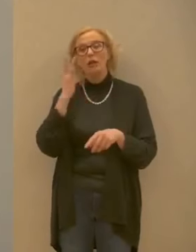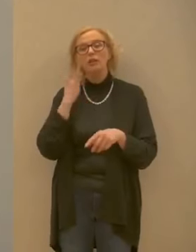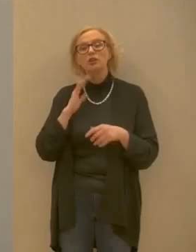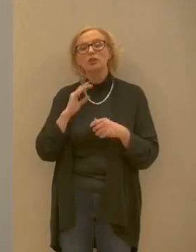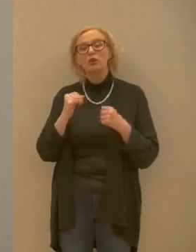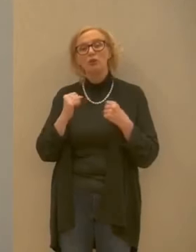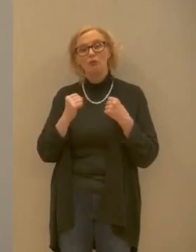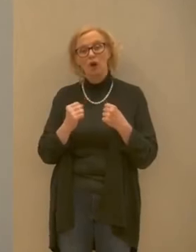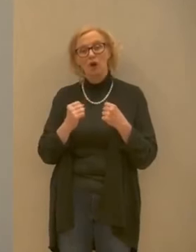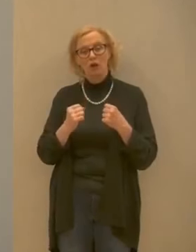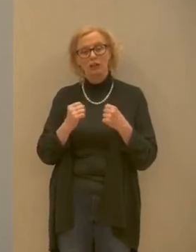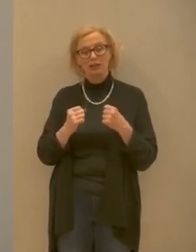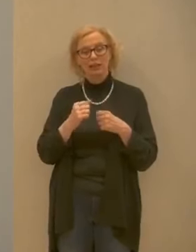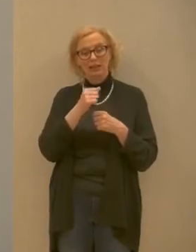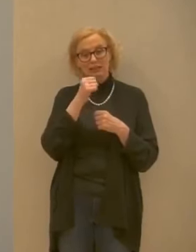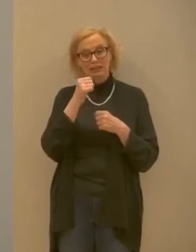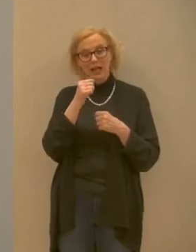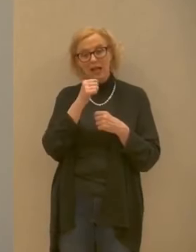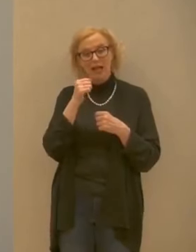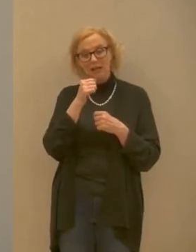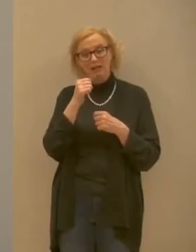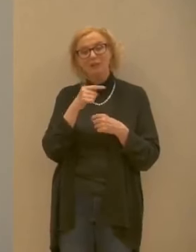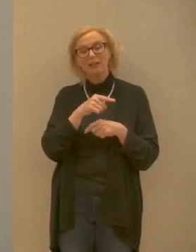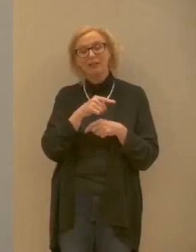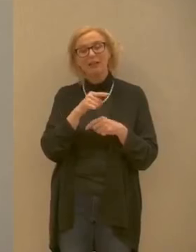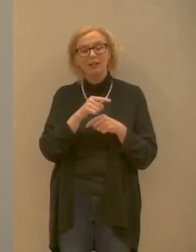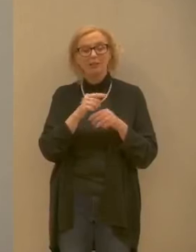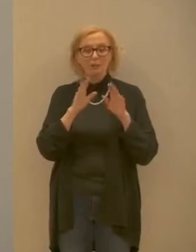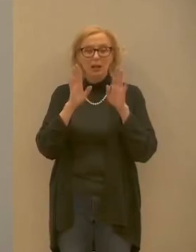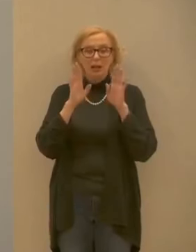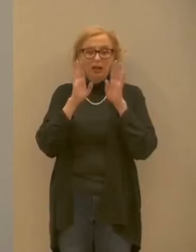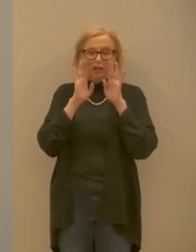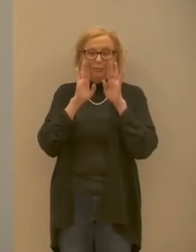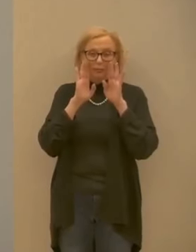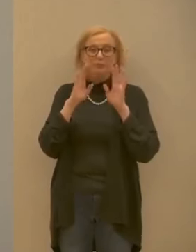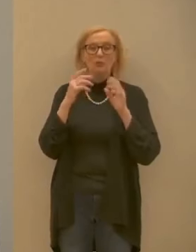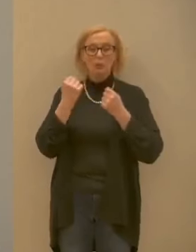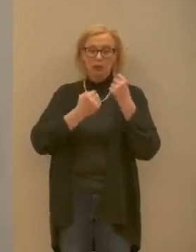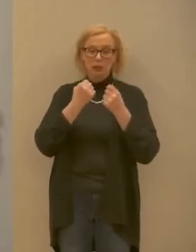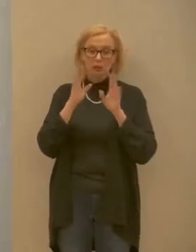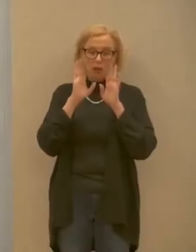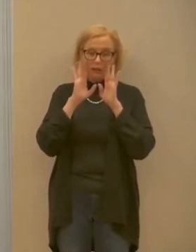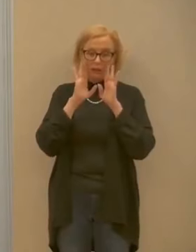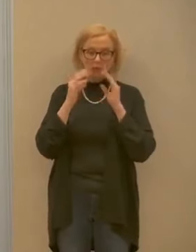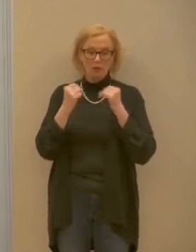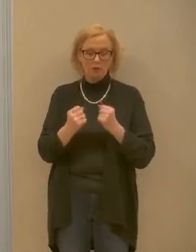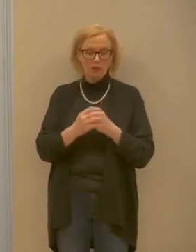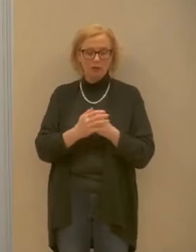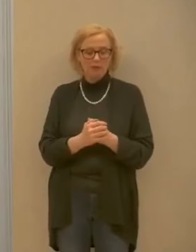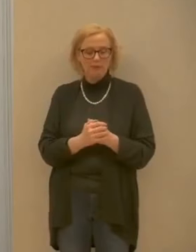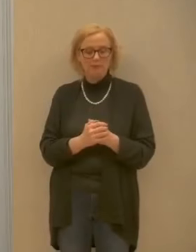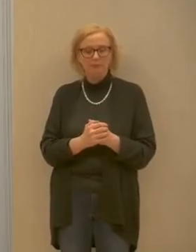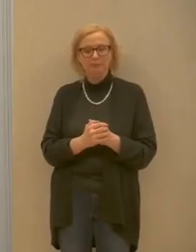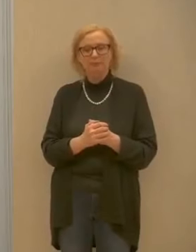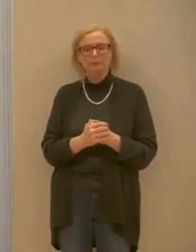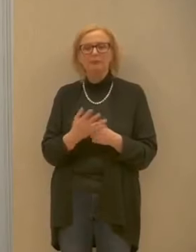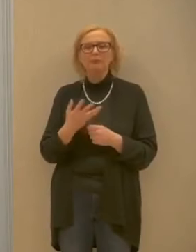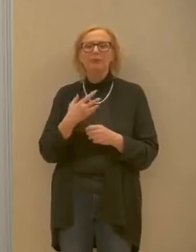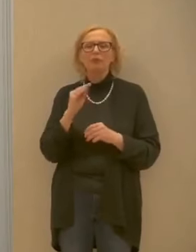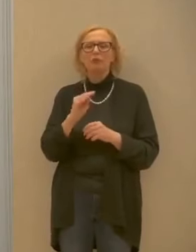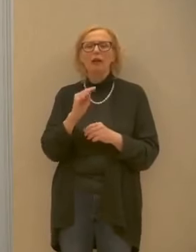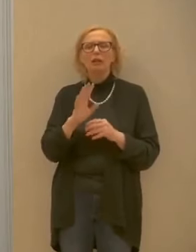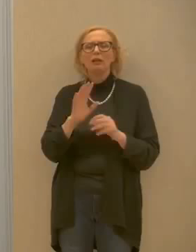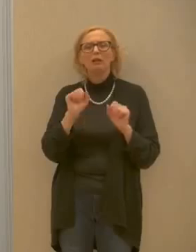necessitano di una maggior attenzione comportamentale ecco riusciamo sarebbe più una domanda dal dottor